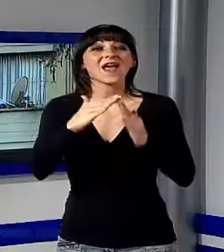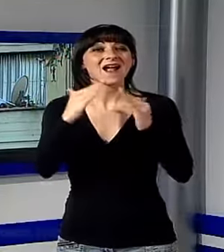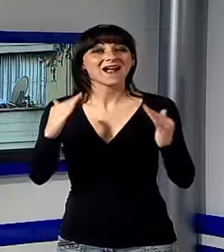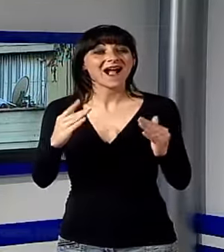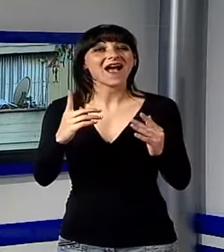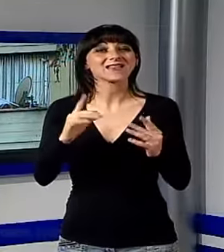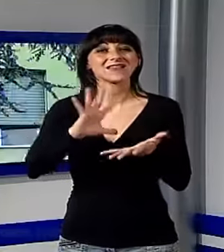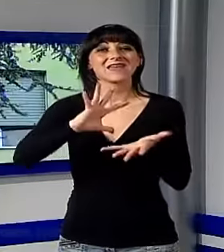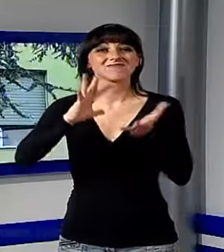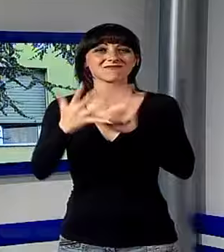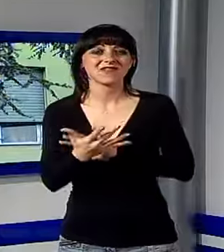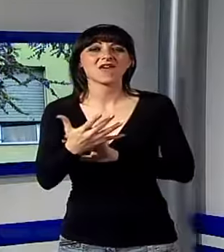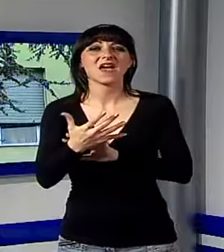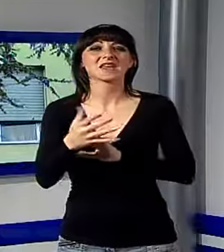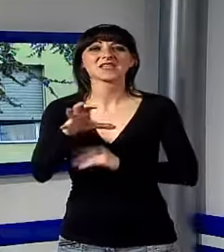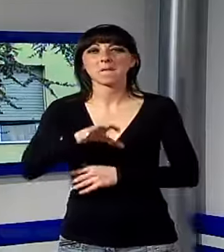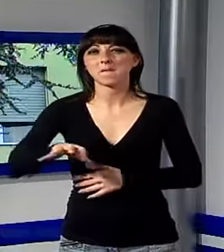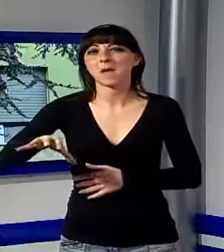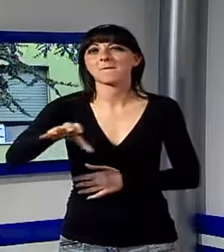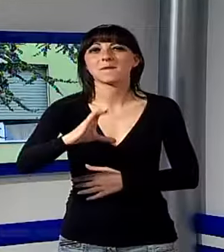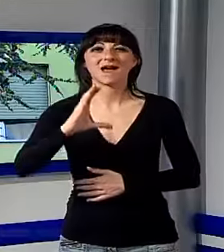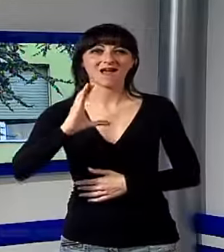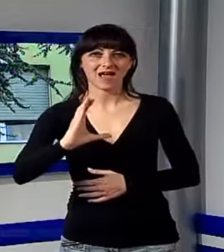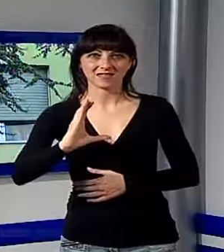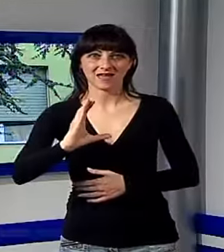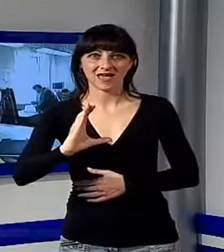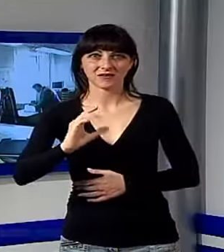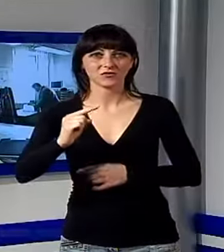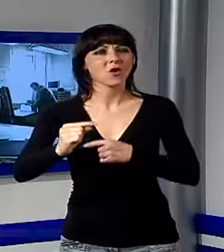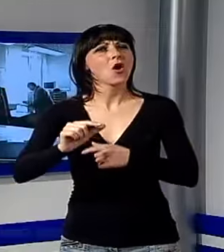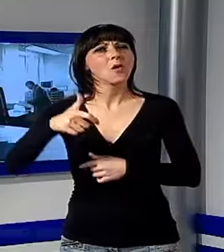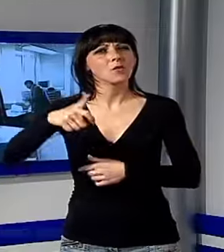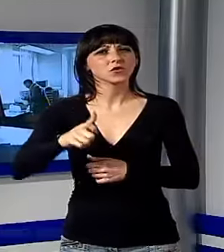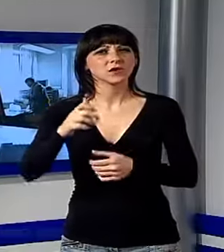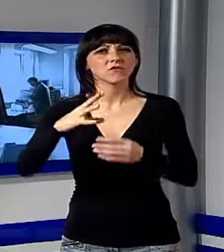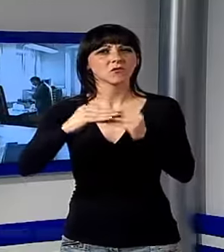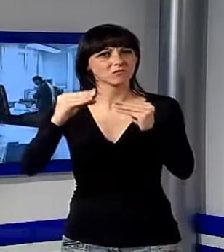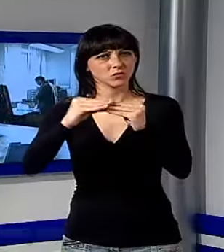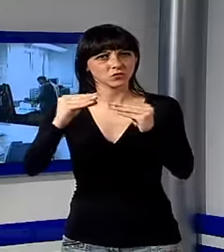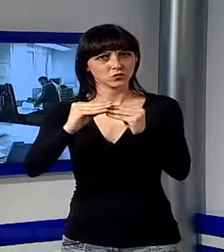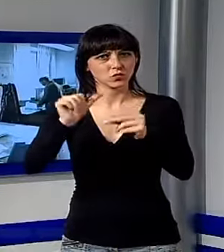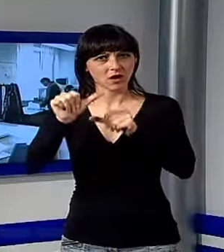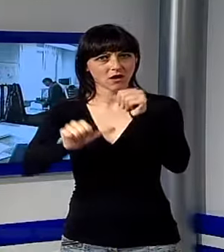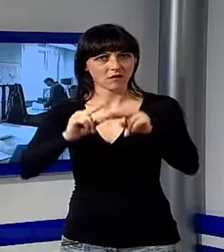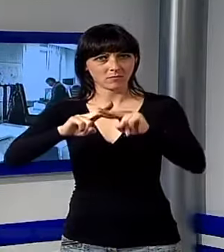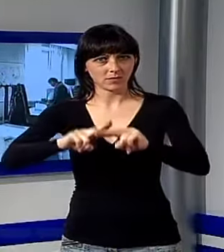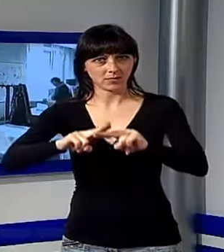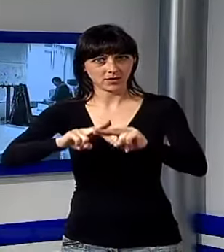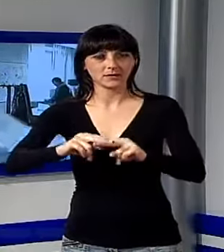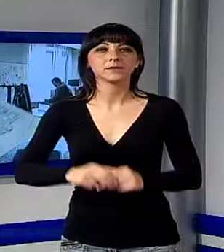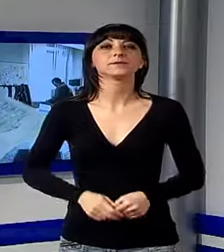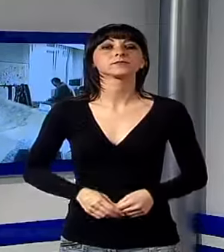che non sono più coerenti con i classamenti catastali a seguito di variazioni edilizie permanenti. Sul fronte della